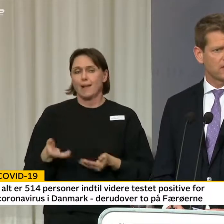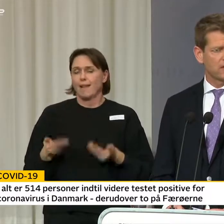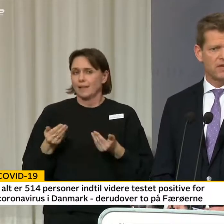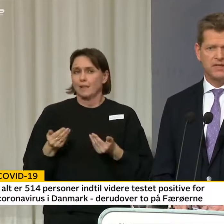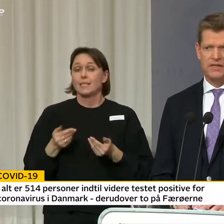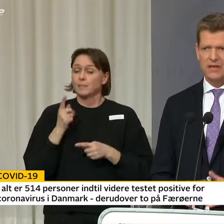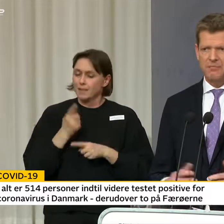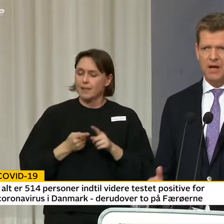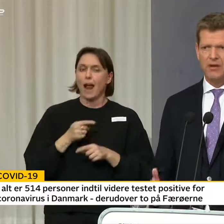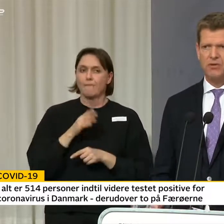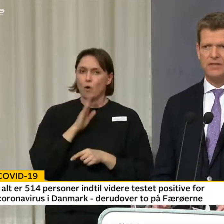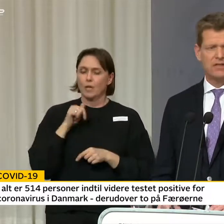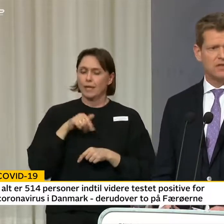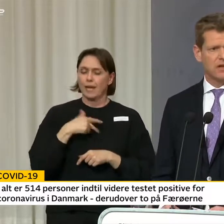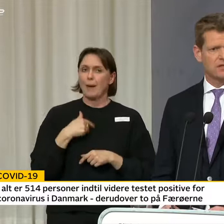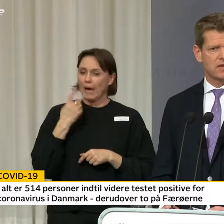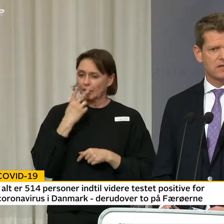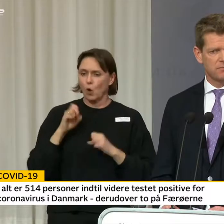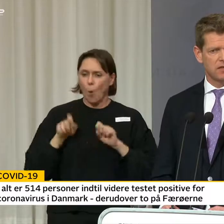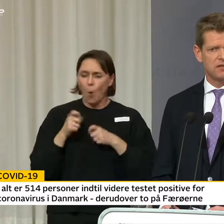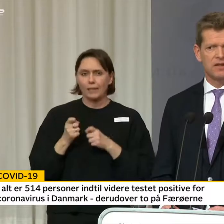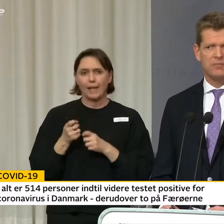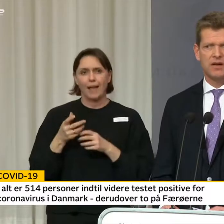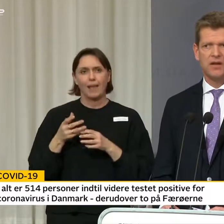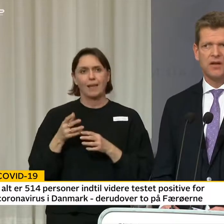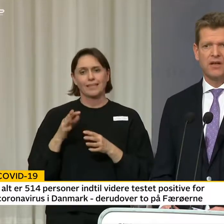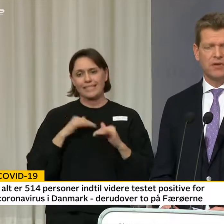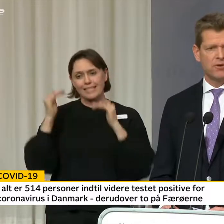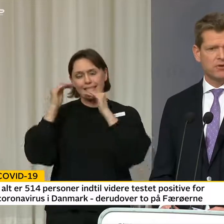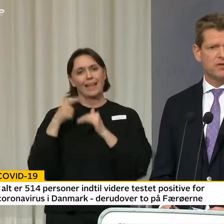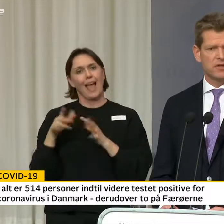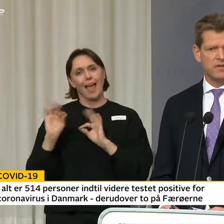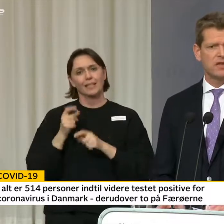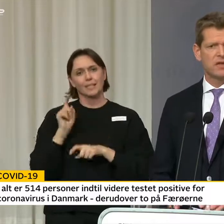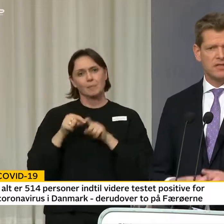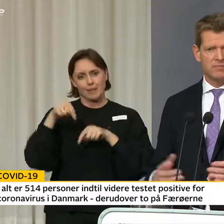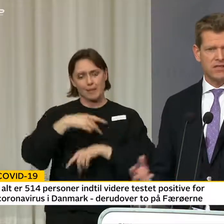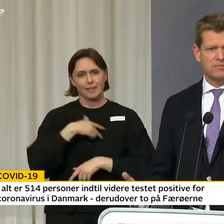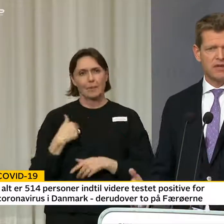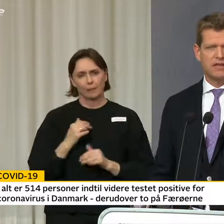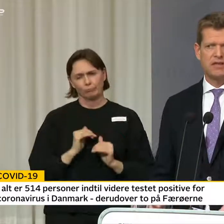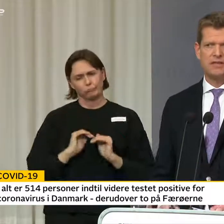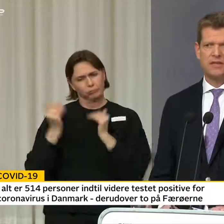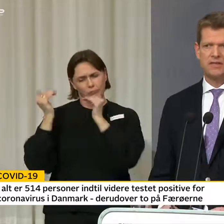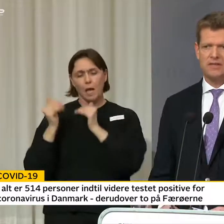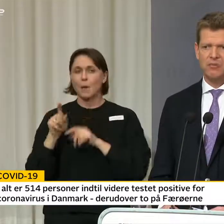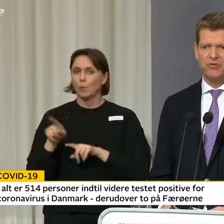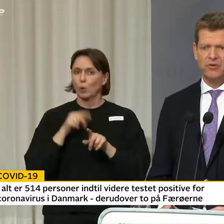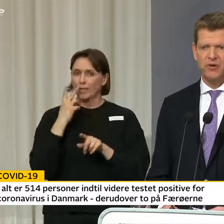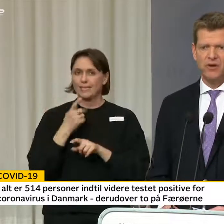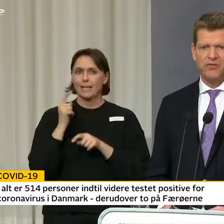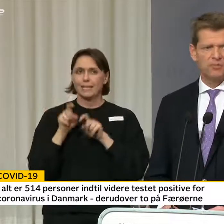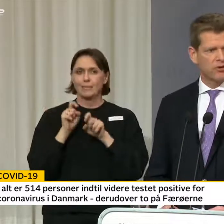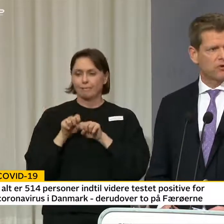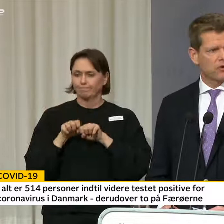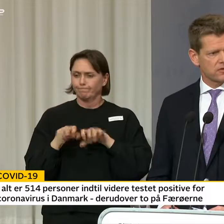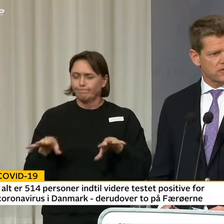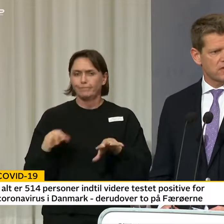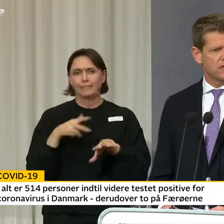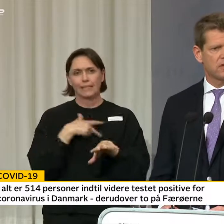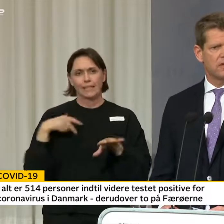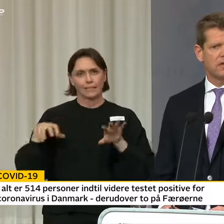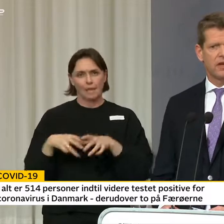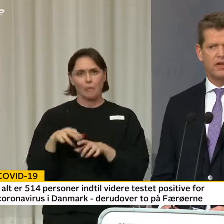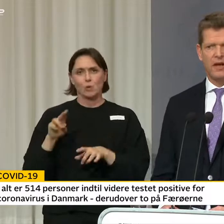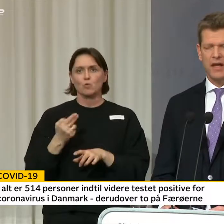Danmark. Vi har set en meget, meget hurtig stigning af antallet af smittede i Danmark. Vi begynder at se smittespredning i det danske samfund. Og vi begynder også